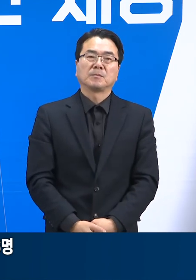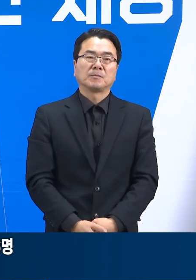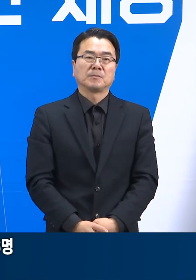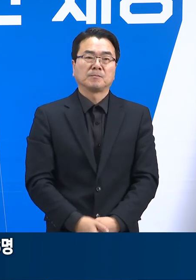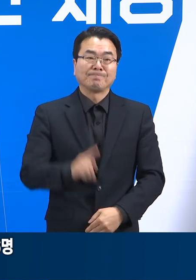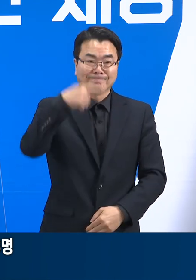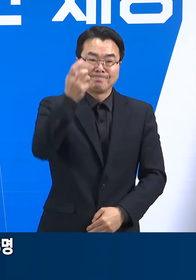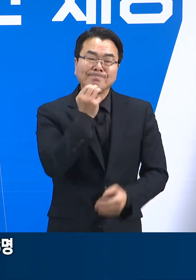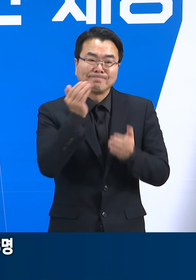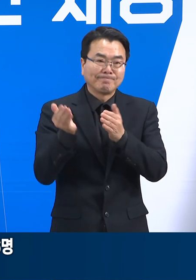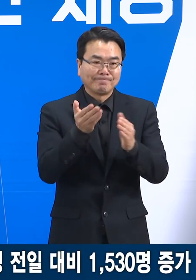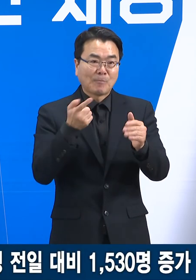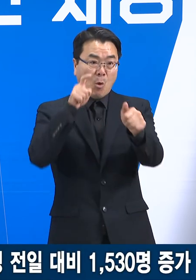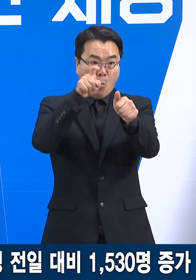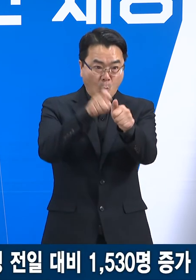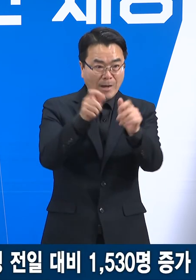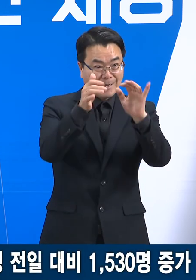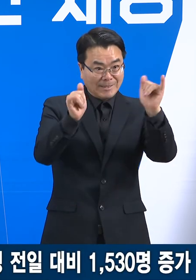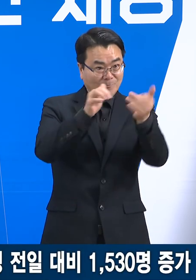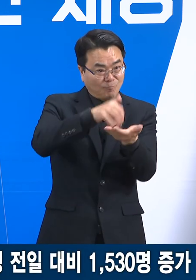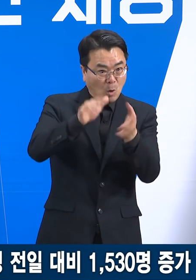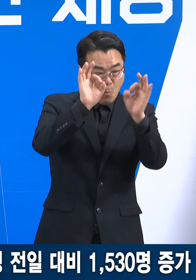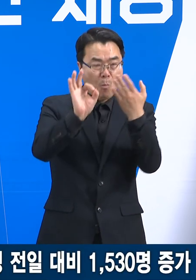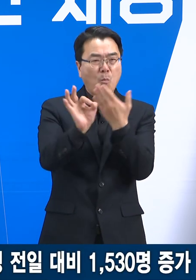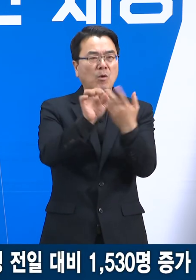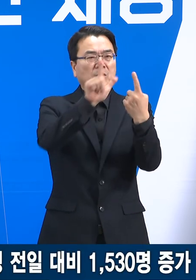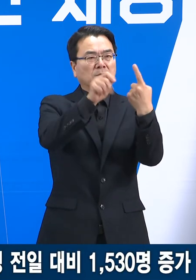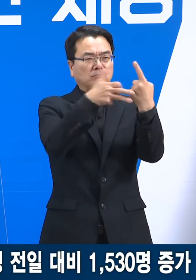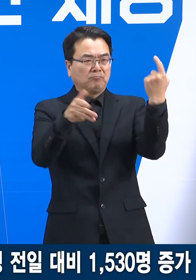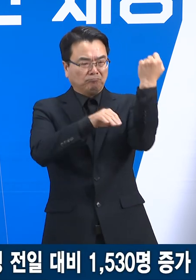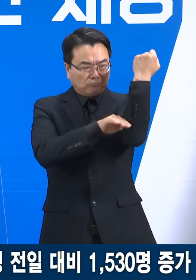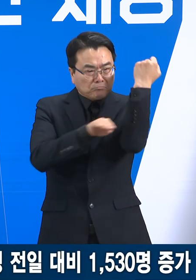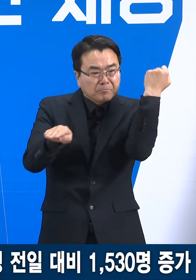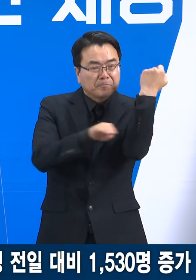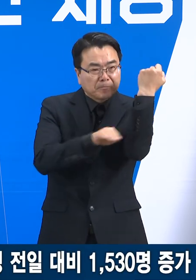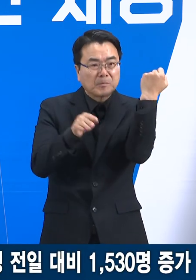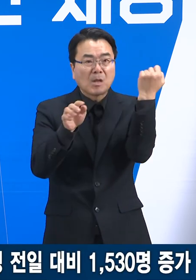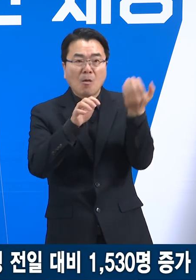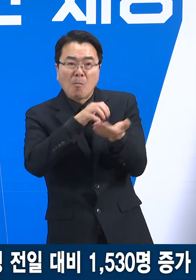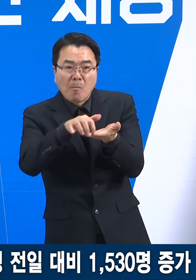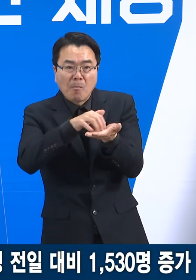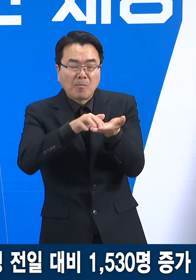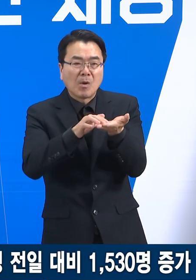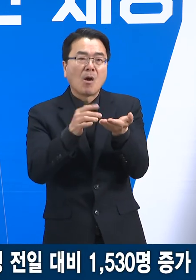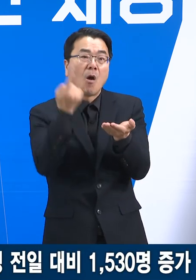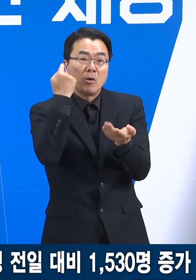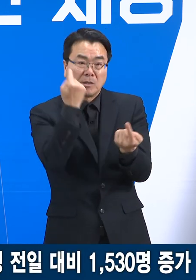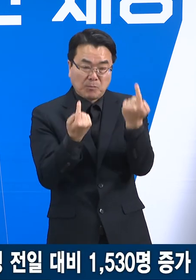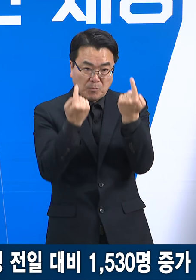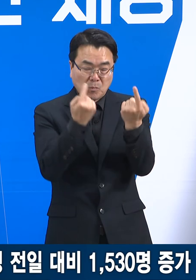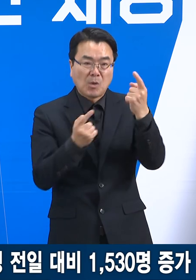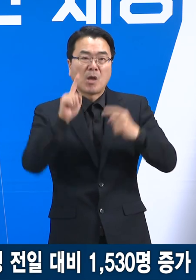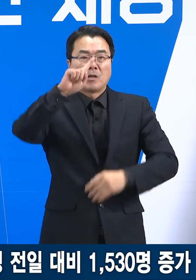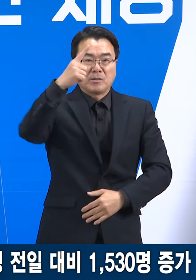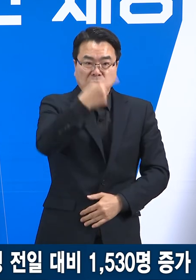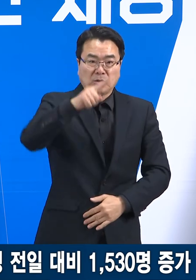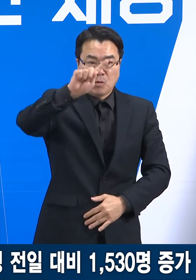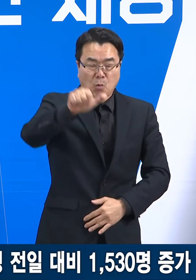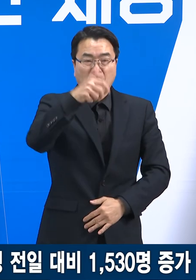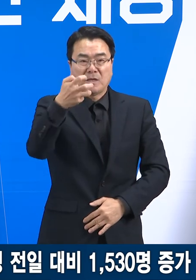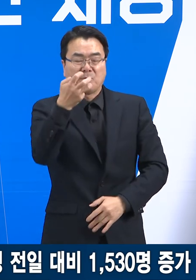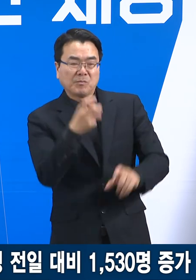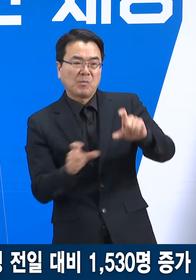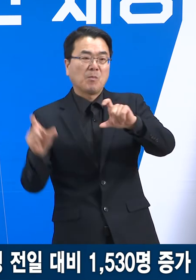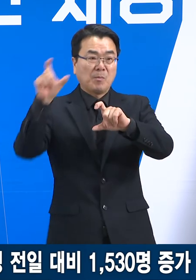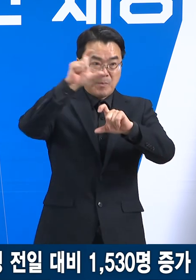다음은 경기도 확진자 발생 현황입니다. 1월 18일 0시 기준 경기도 확진자 수는 전일 오전 0시 대비 1530명